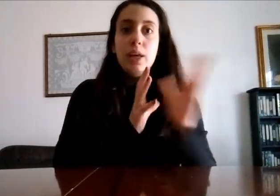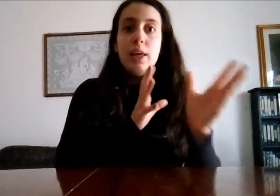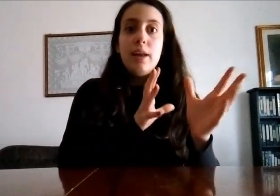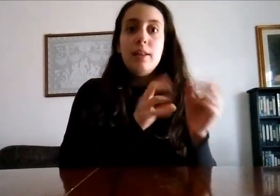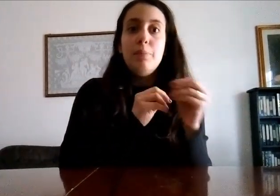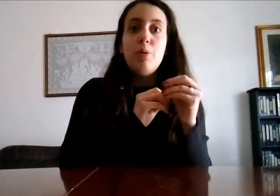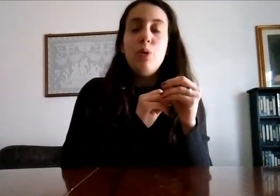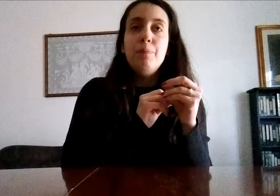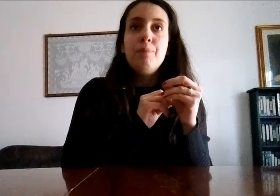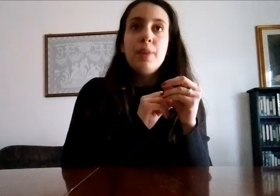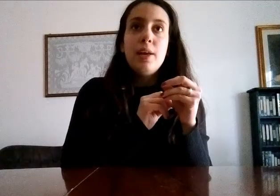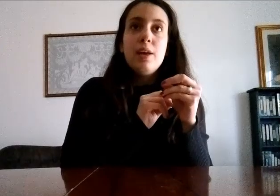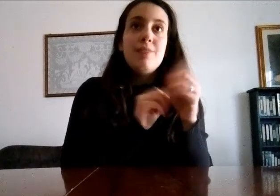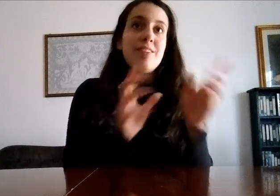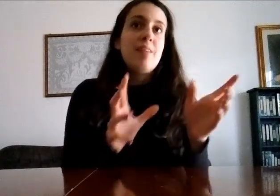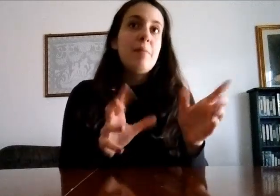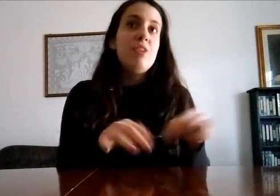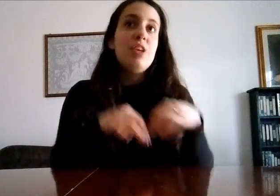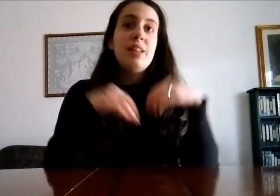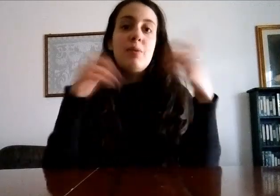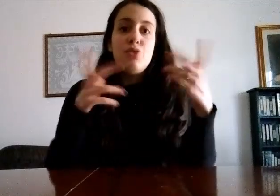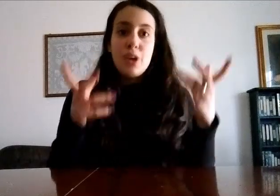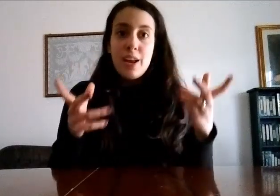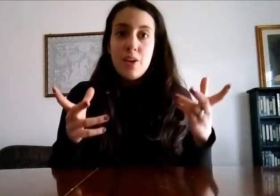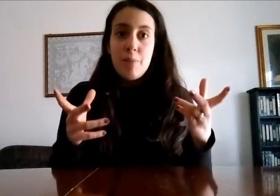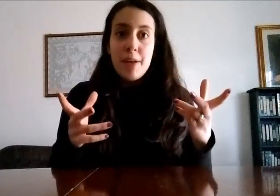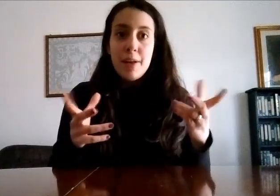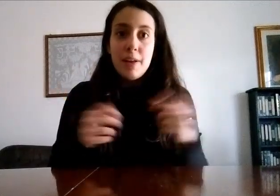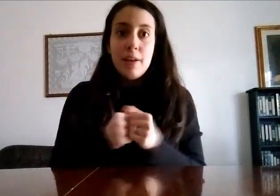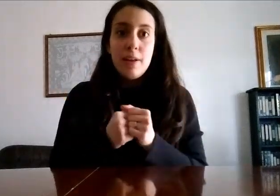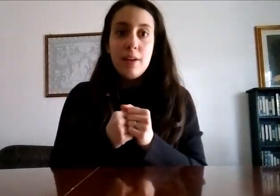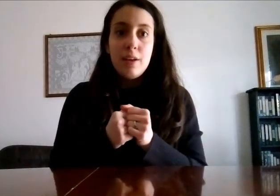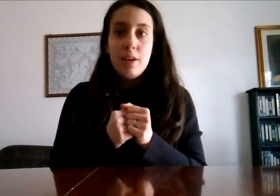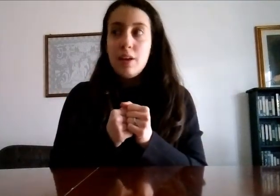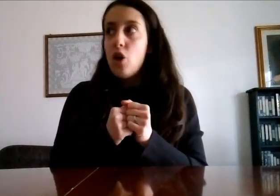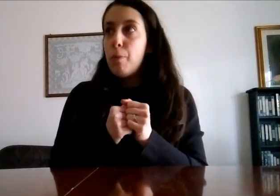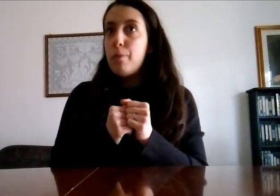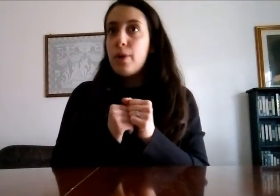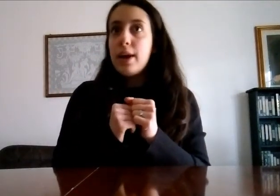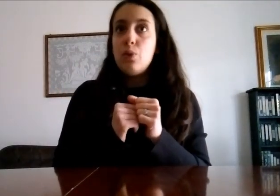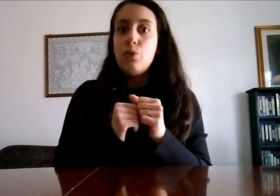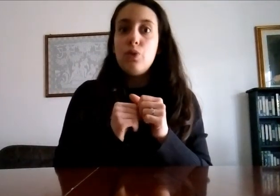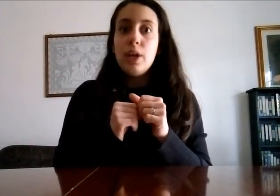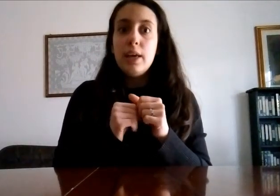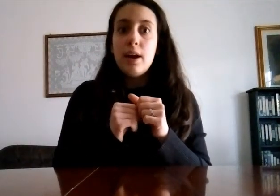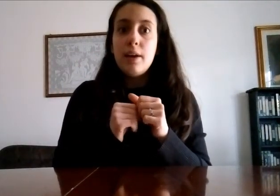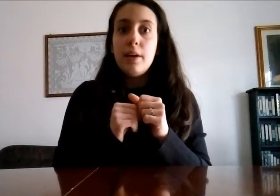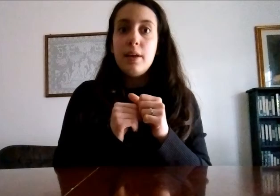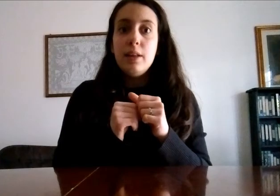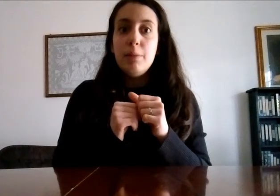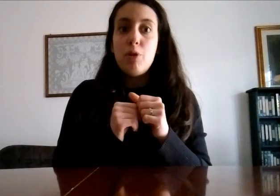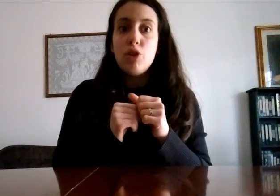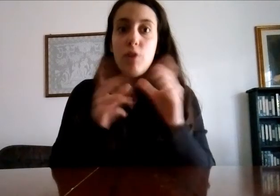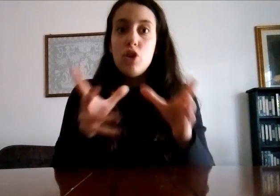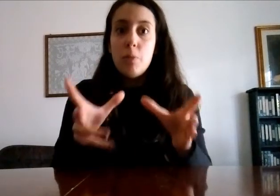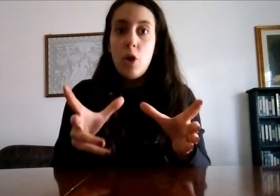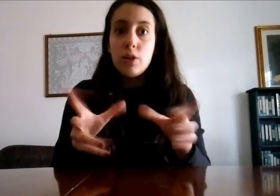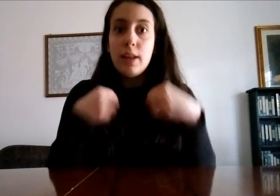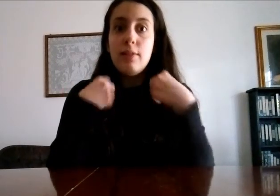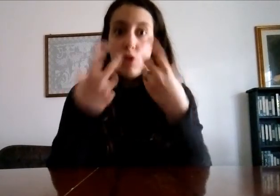ringhiare tipo facciamo amicizia vuoi giocare con me oppure era un suo ringhiare tipo ti voglio mordere ti